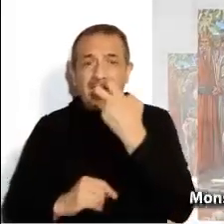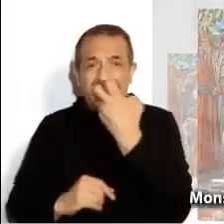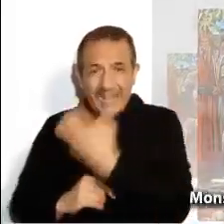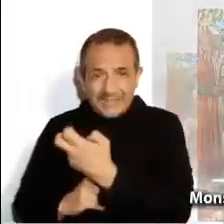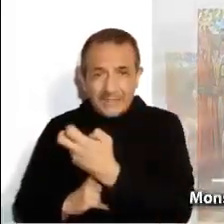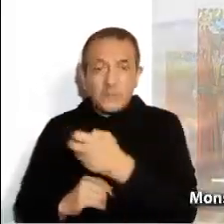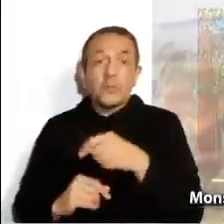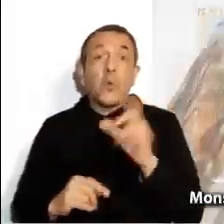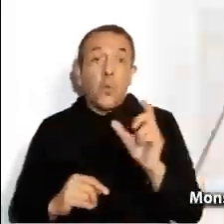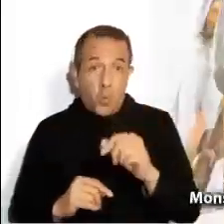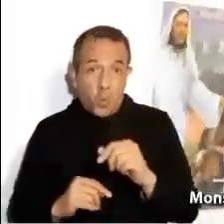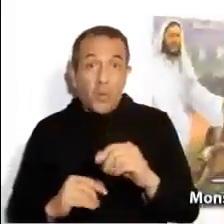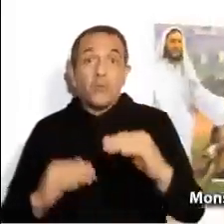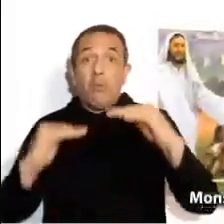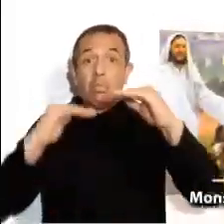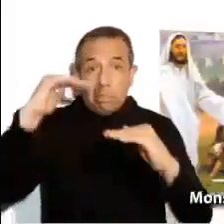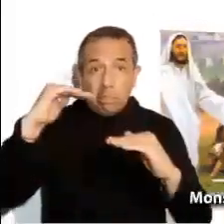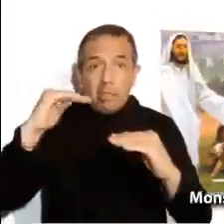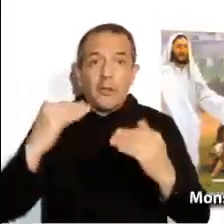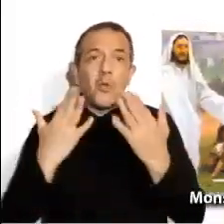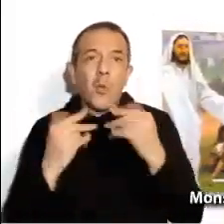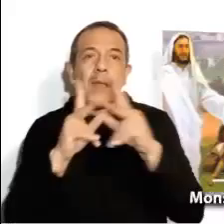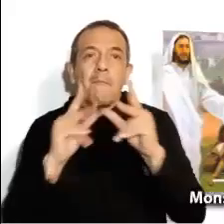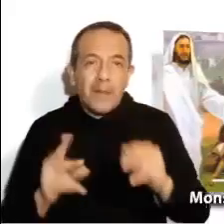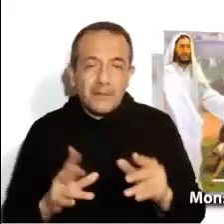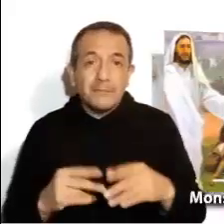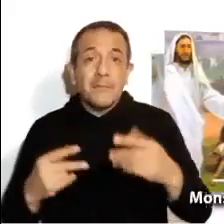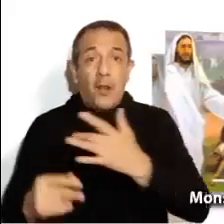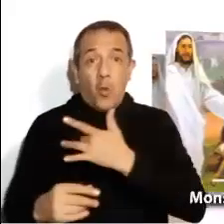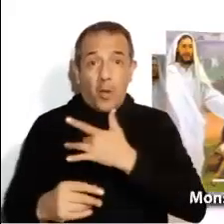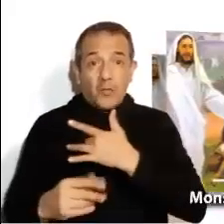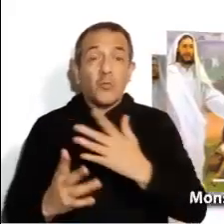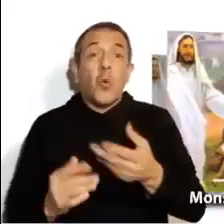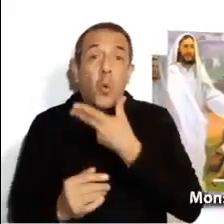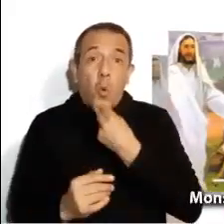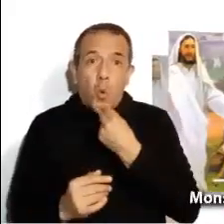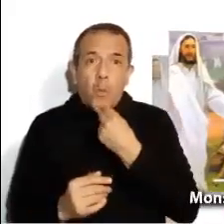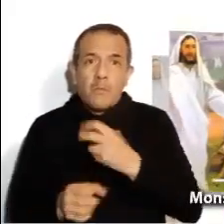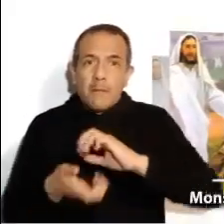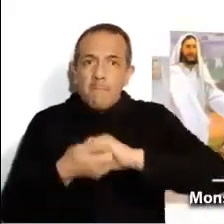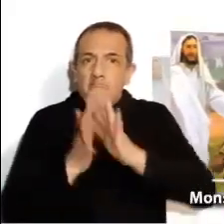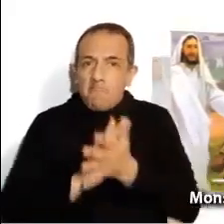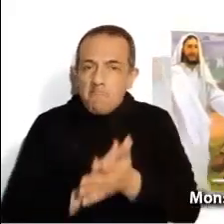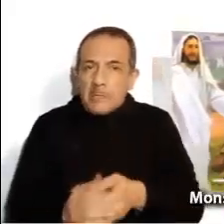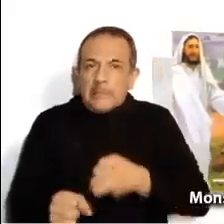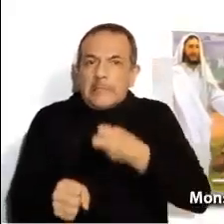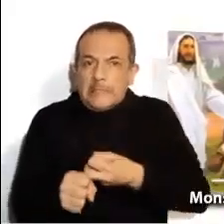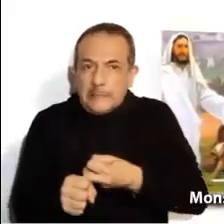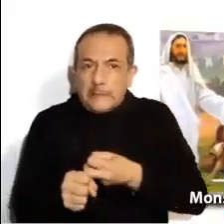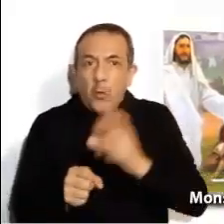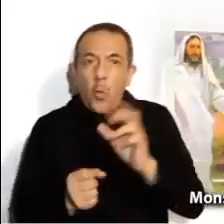que mientras exista no podrá haber verdadera paz. El corazón del hombre se endurece con la ambición